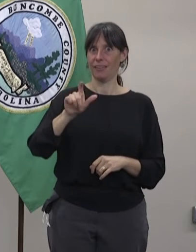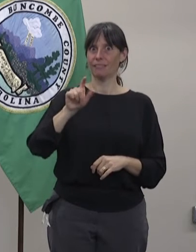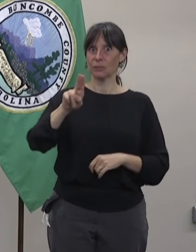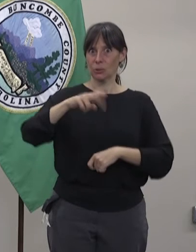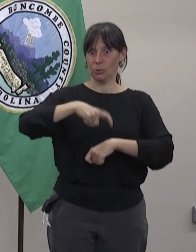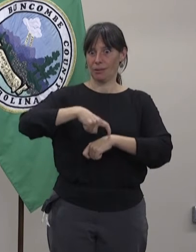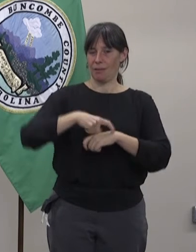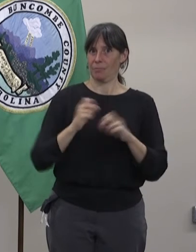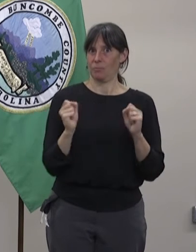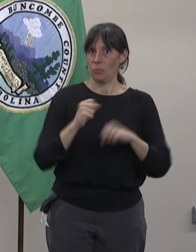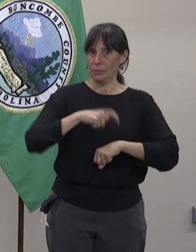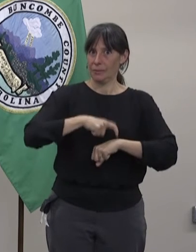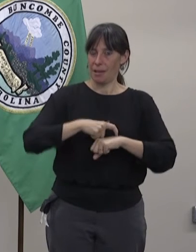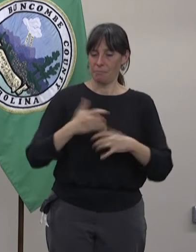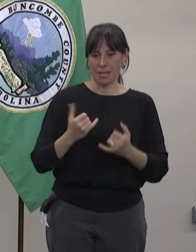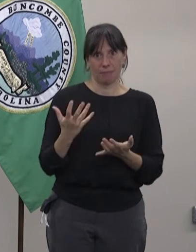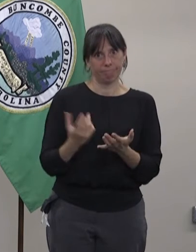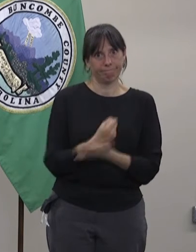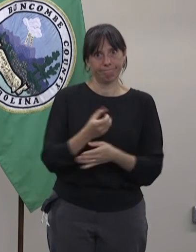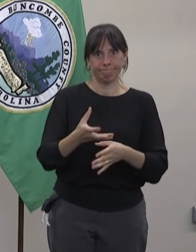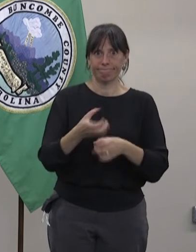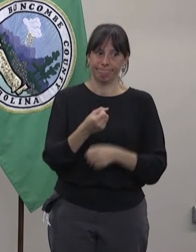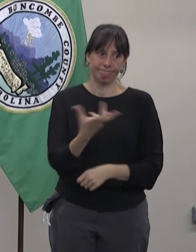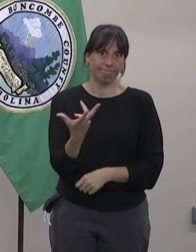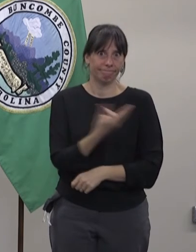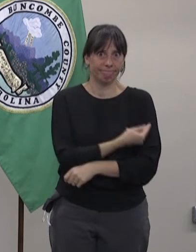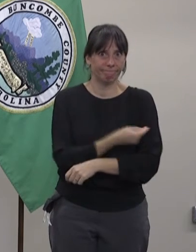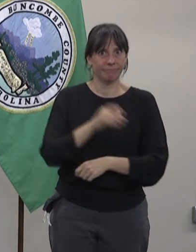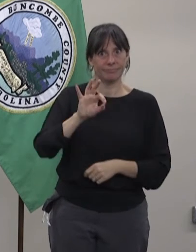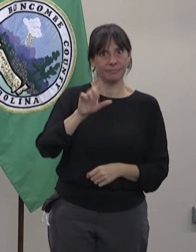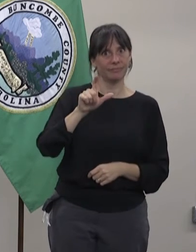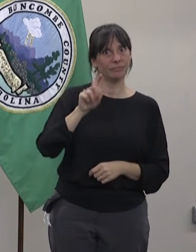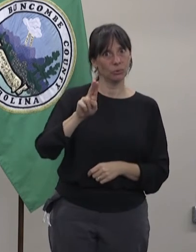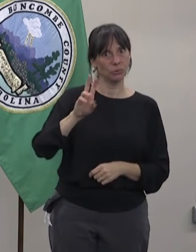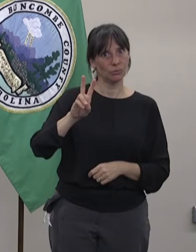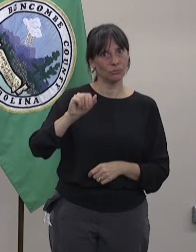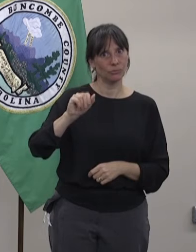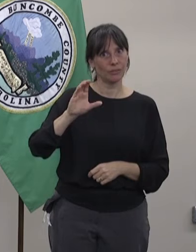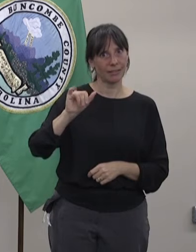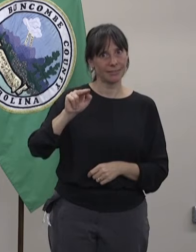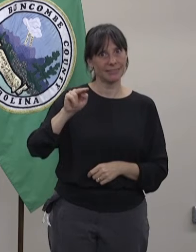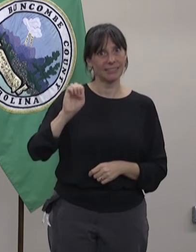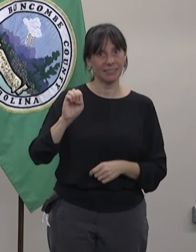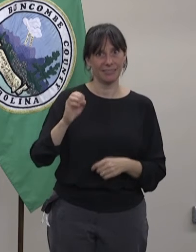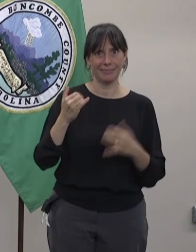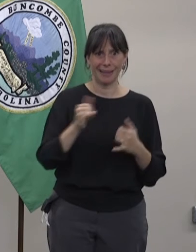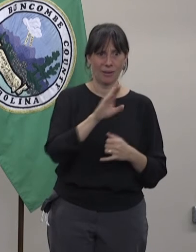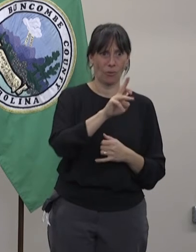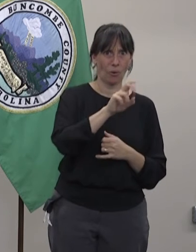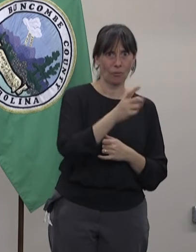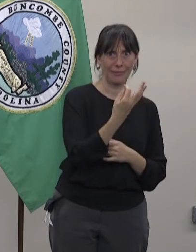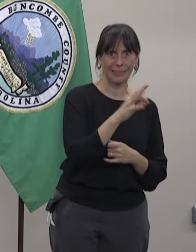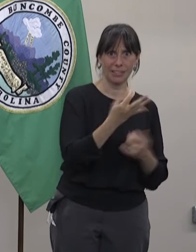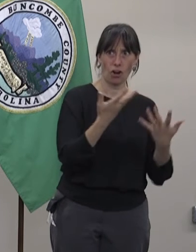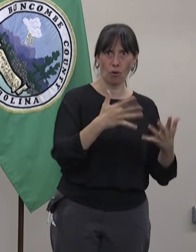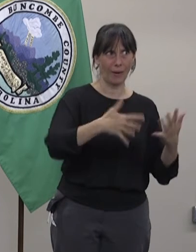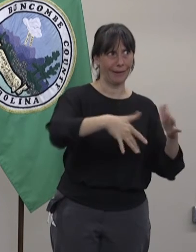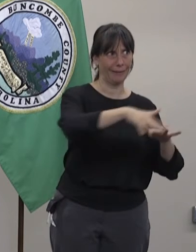para seguir con las actividades. Y hablando de la gripe, ahora es el momento para ponerse la vacuna.